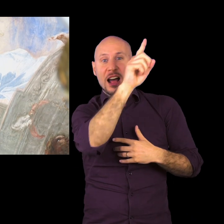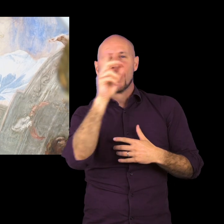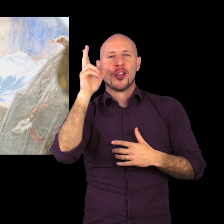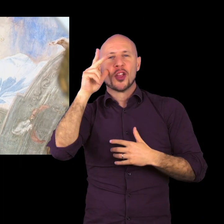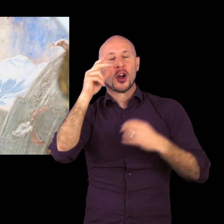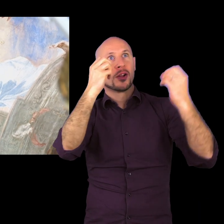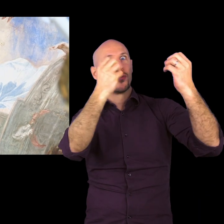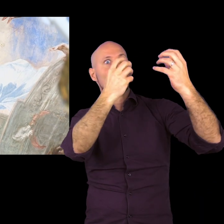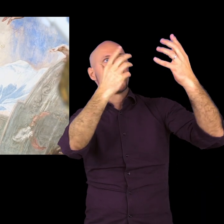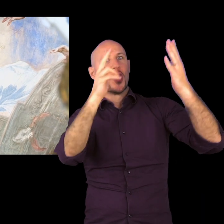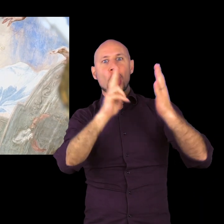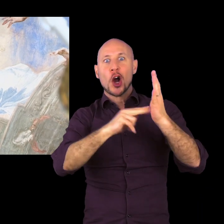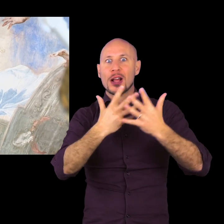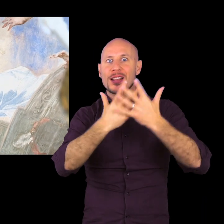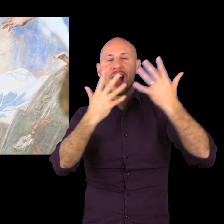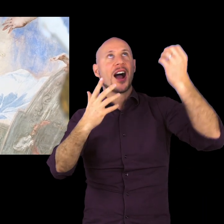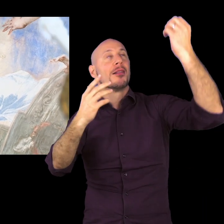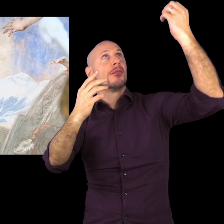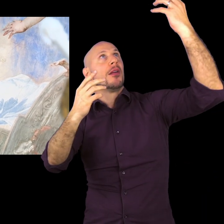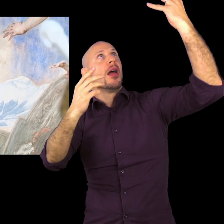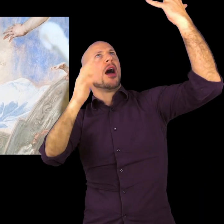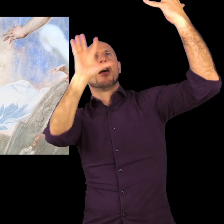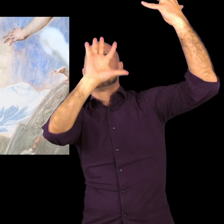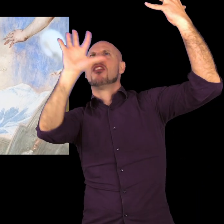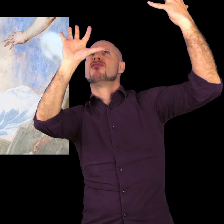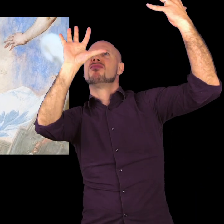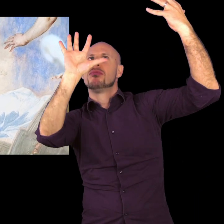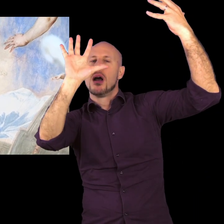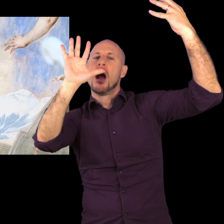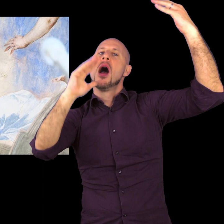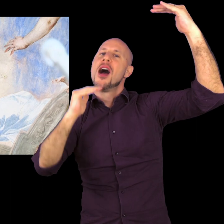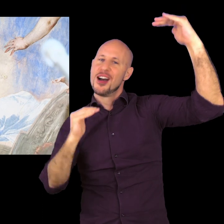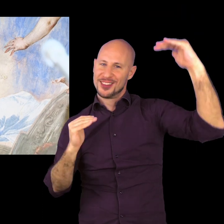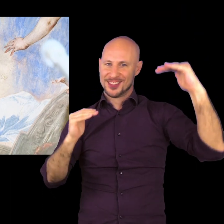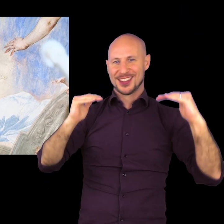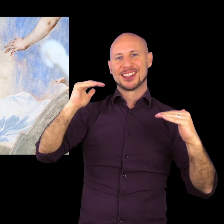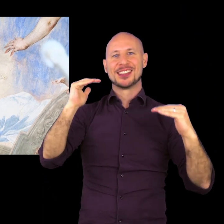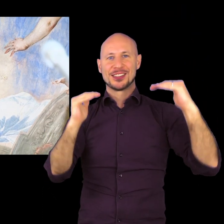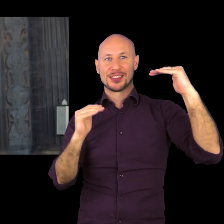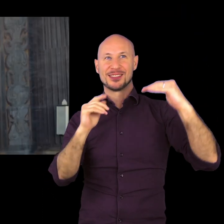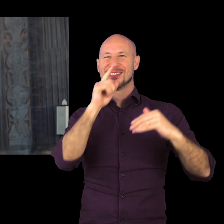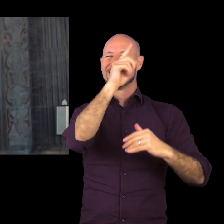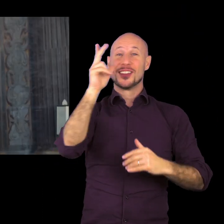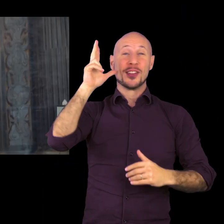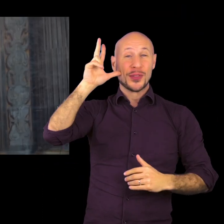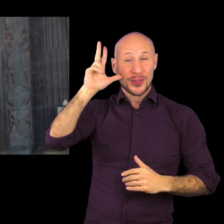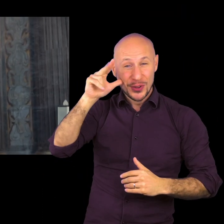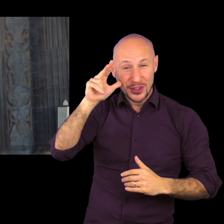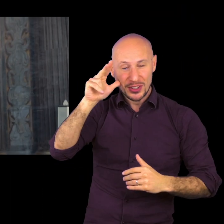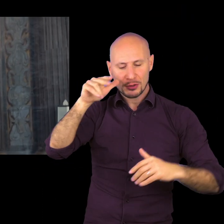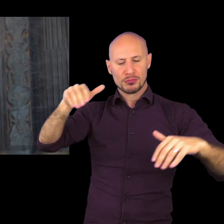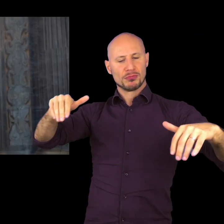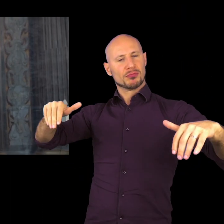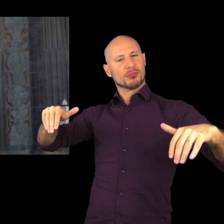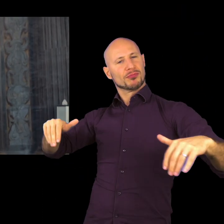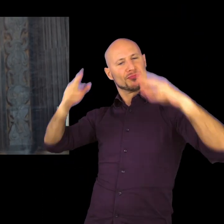raffigurata anche con una gamma cromatica molto diversa, molto più tenue rispetto invece alle altre figure così scure che sono appunto